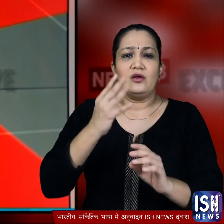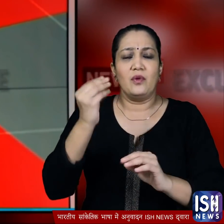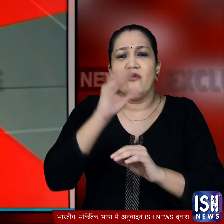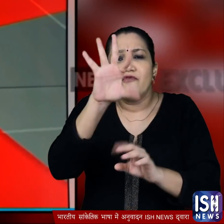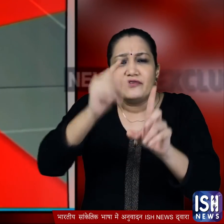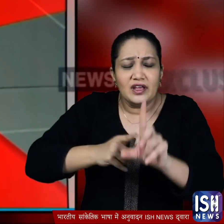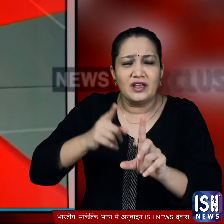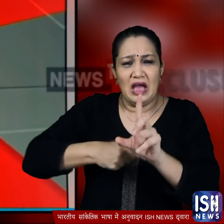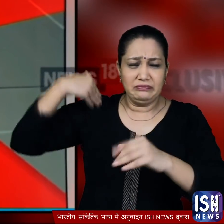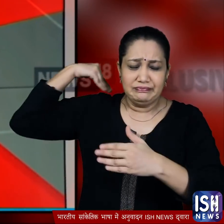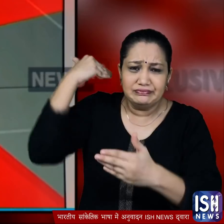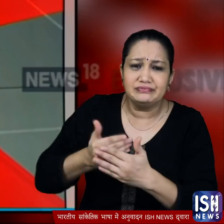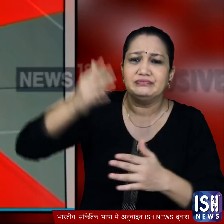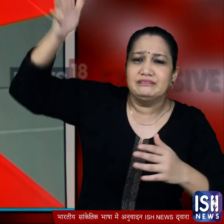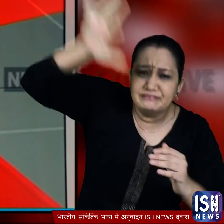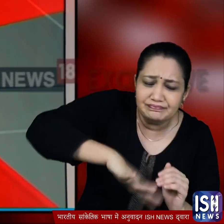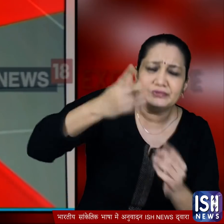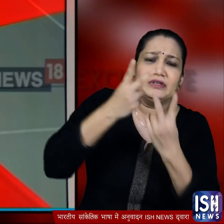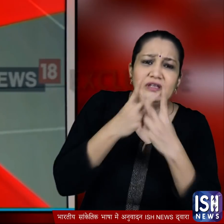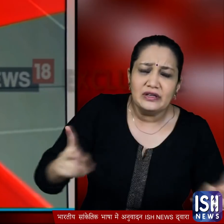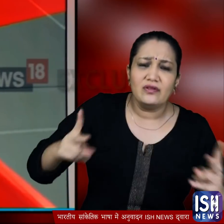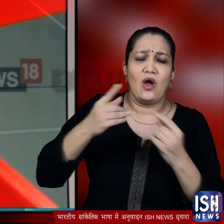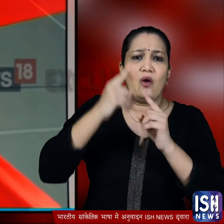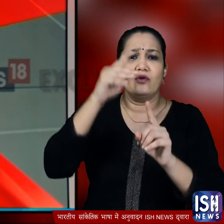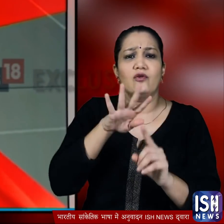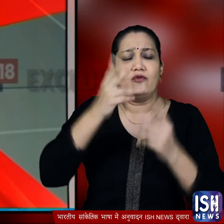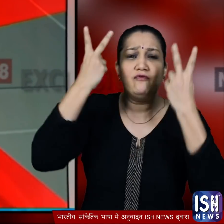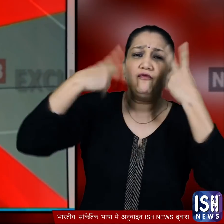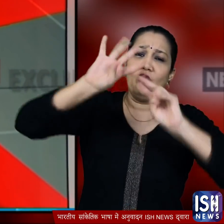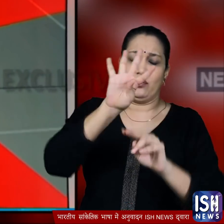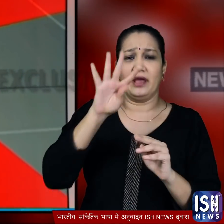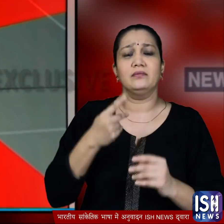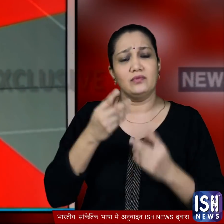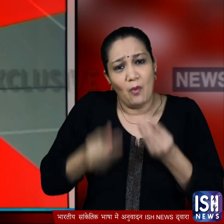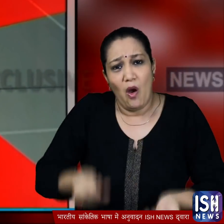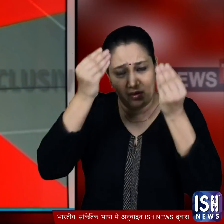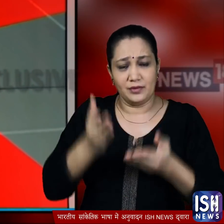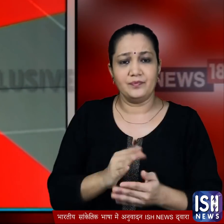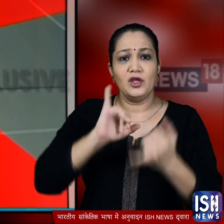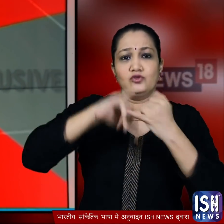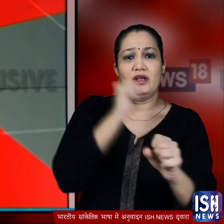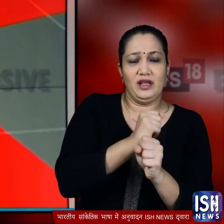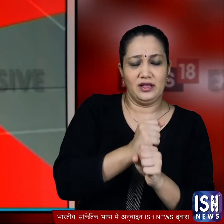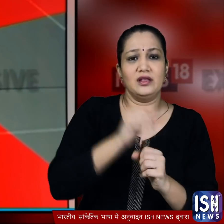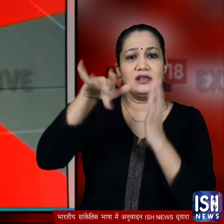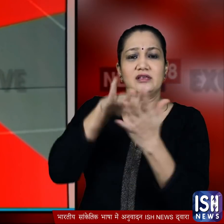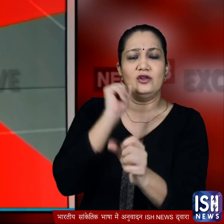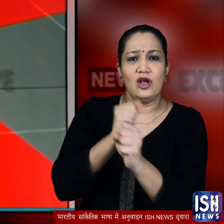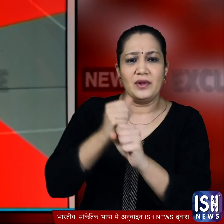पांच दशक में पहाड की मिटी किसकने और चटान तूटने की घटनाया खरीब चार गुना बढ़ गई सौनिया गादी ने केंदर सरकार को